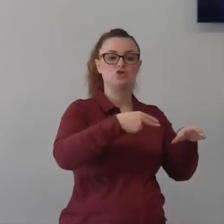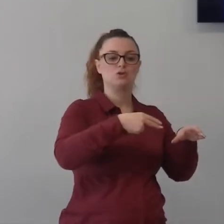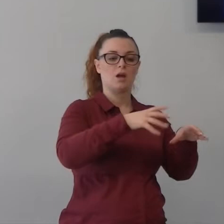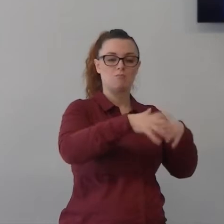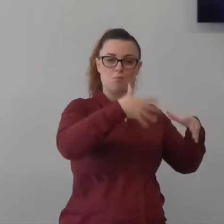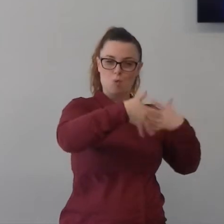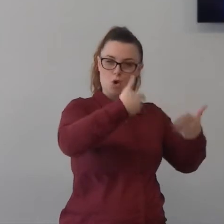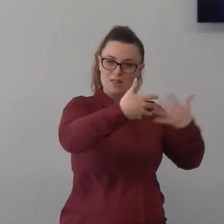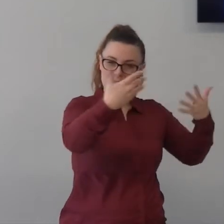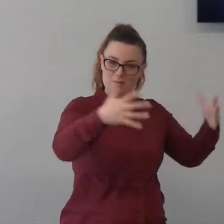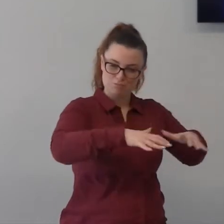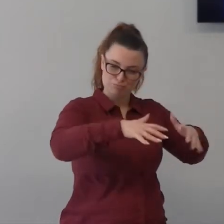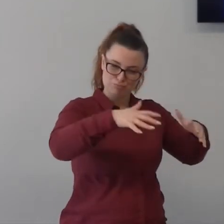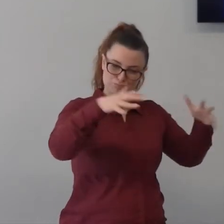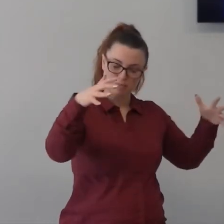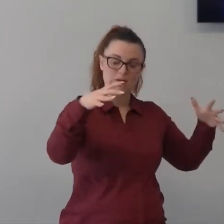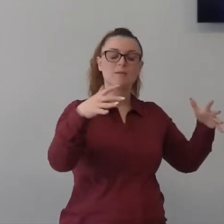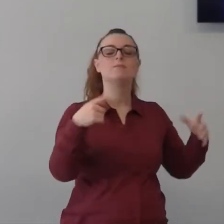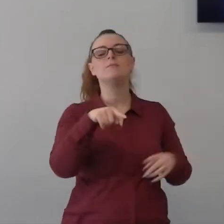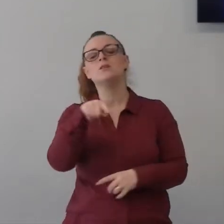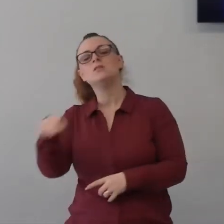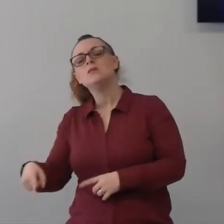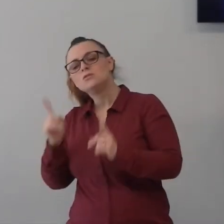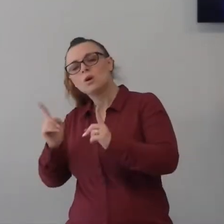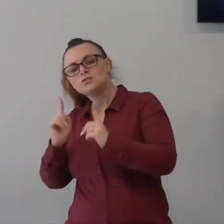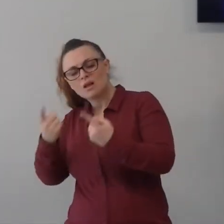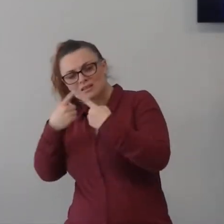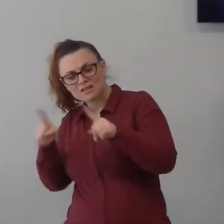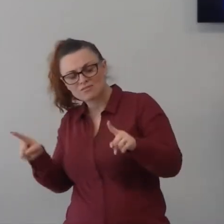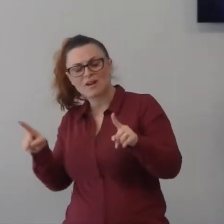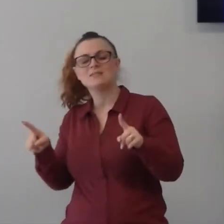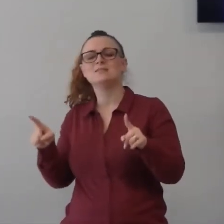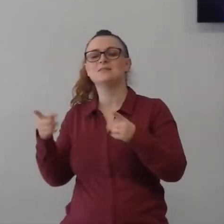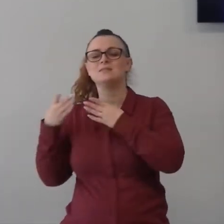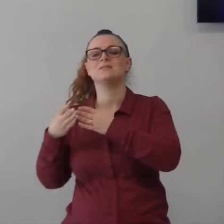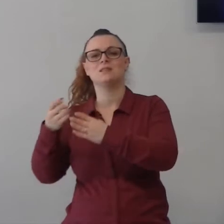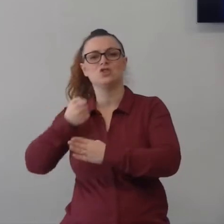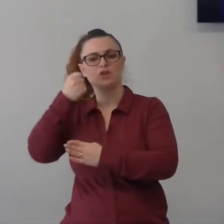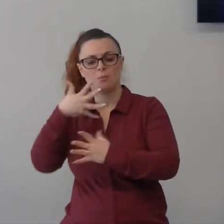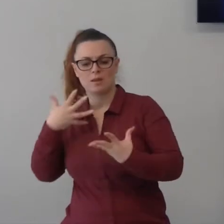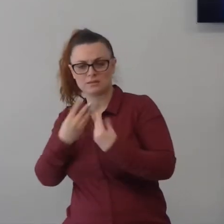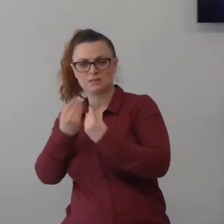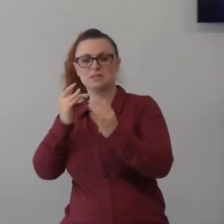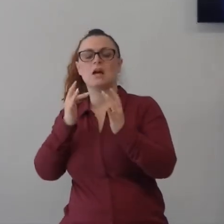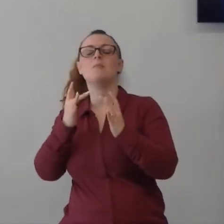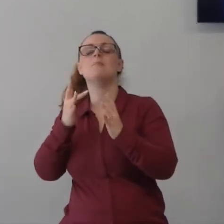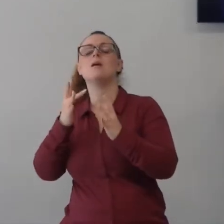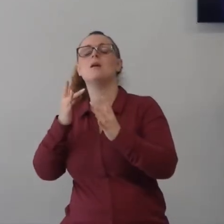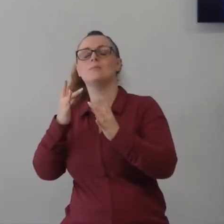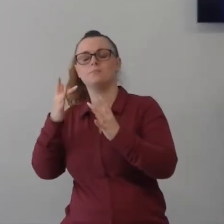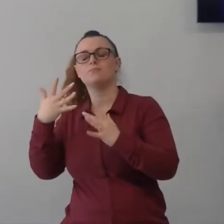apostoli semplicemente andavano per mare di notte perché era il loro lavoro